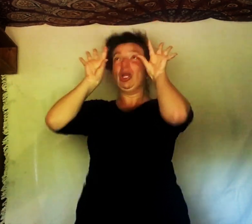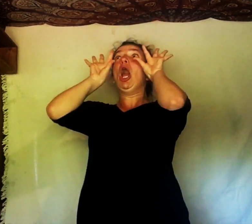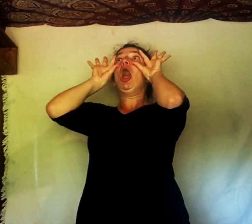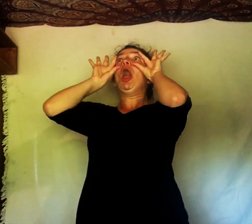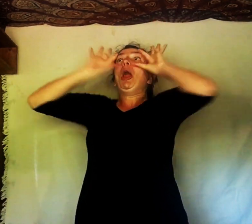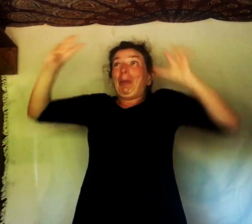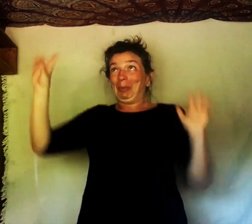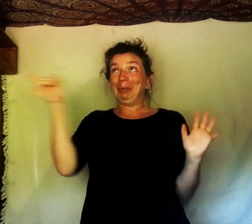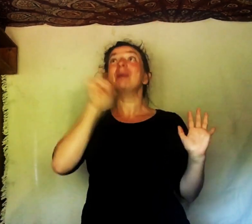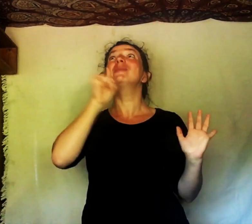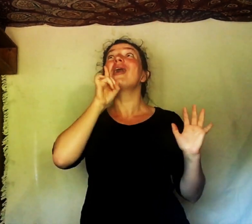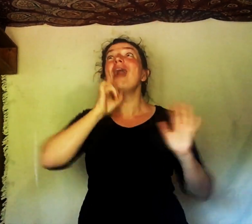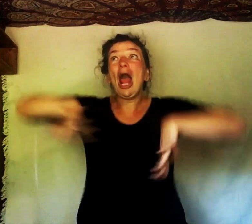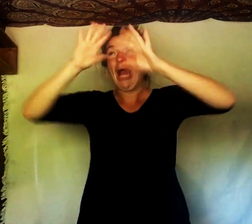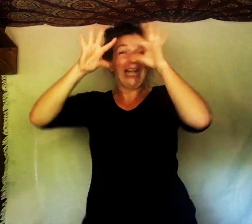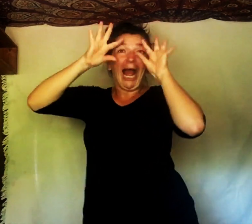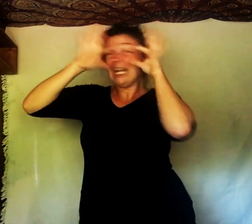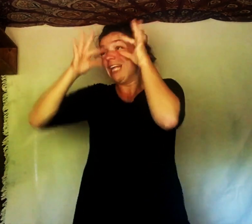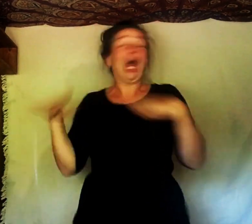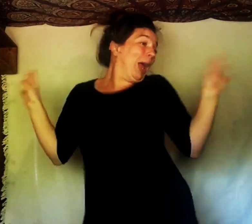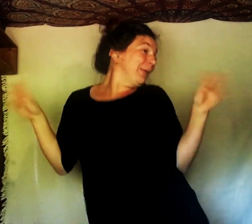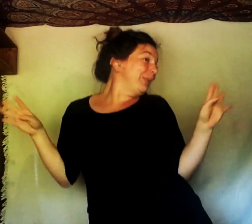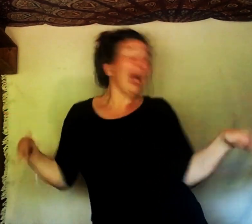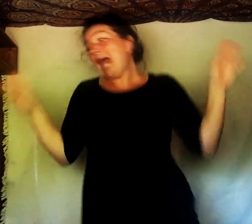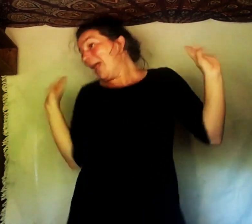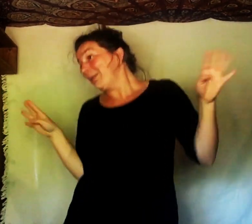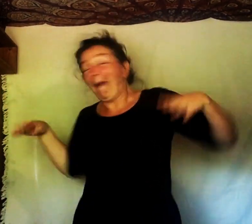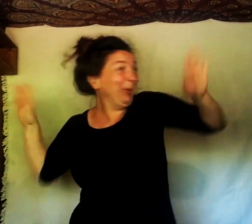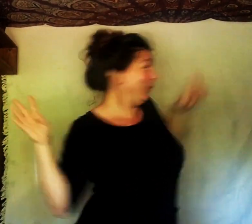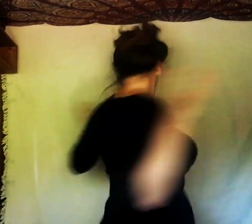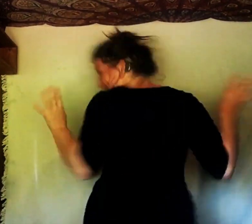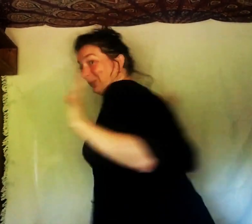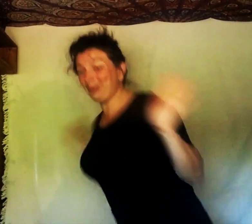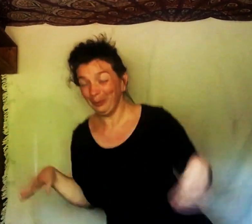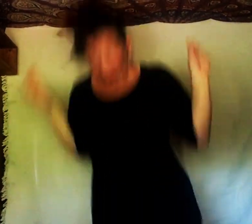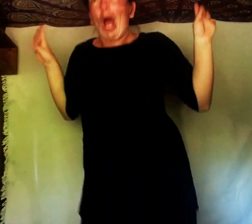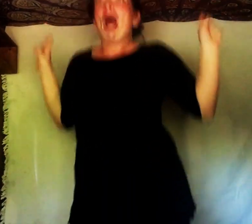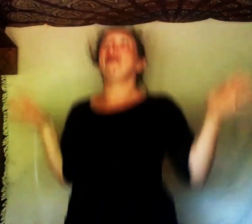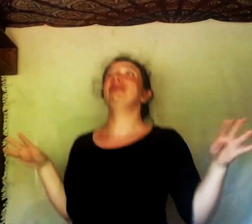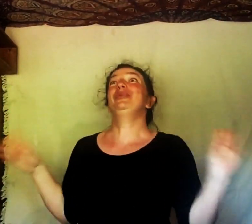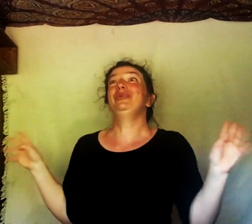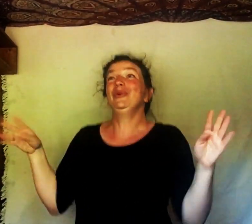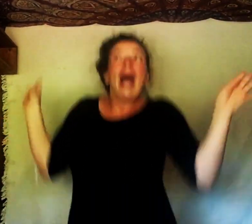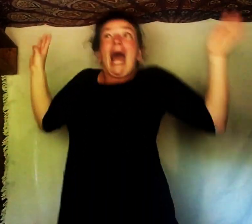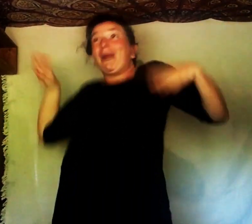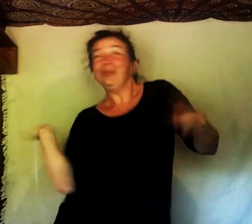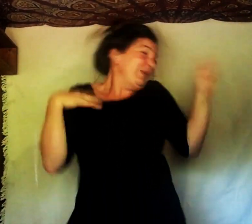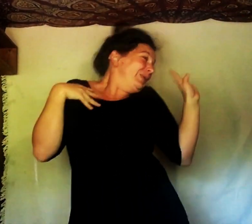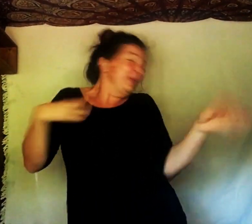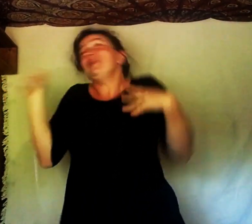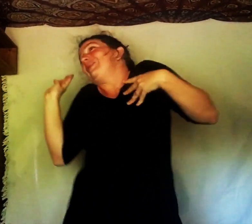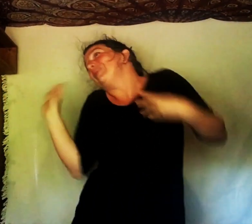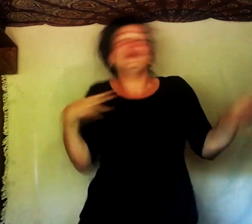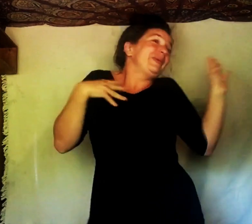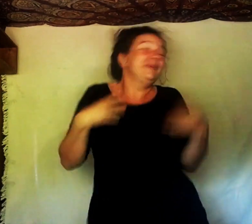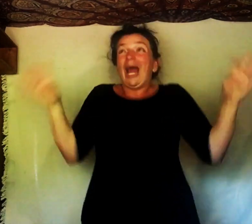« Maman ! » s'écrièrent-ils. Et ils bâtirent des ailes, et ils dansèrent, et ils sautillèrent sur leurs branches.